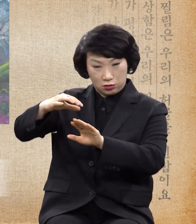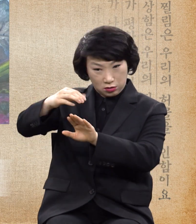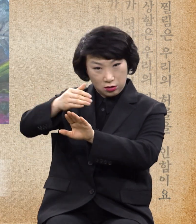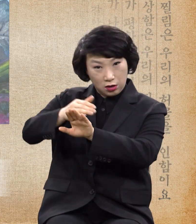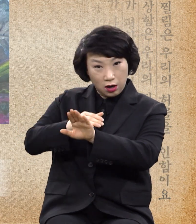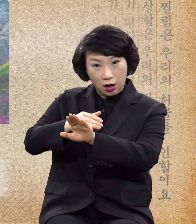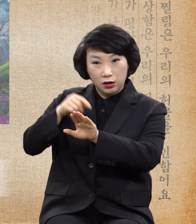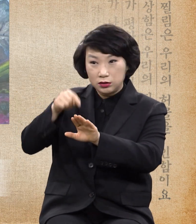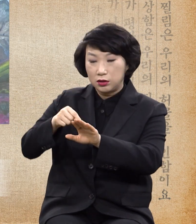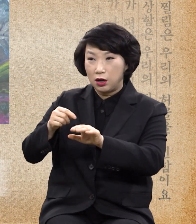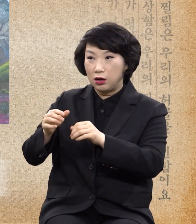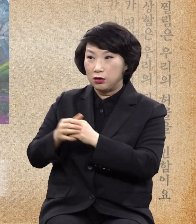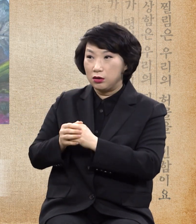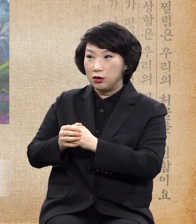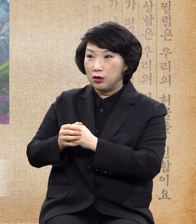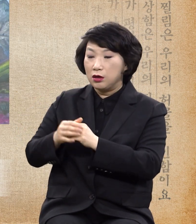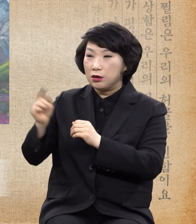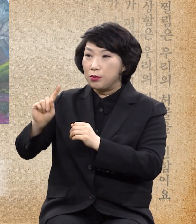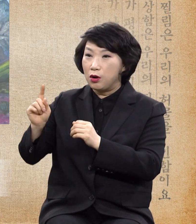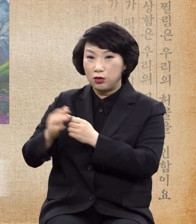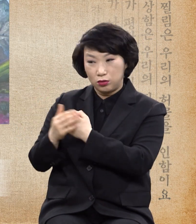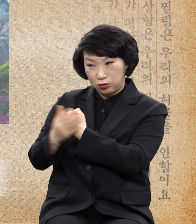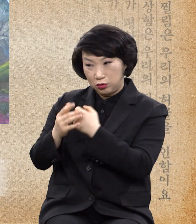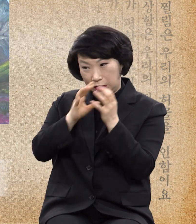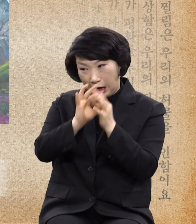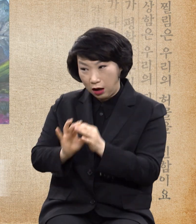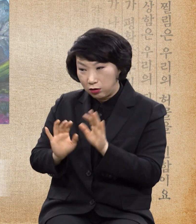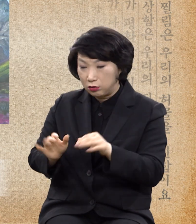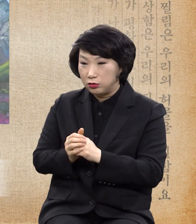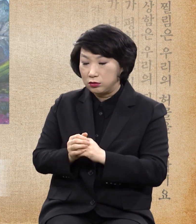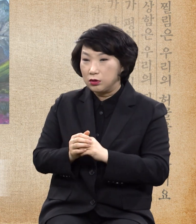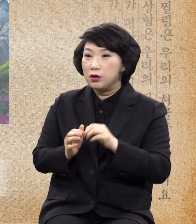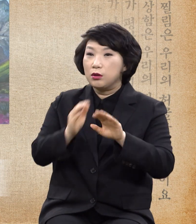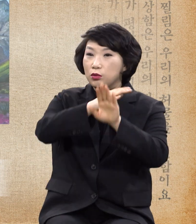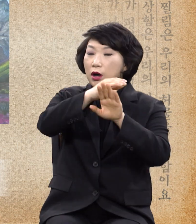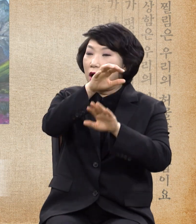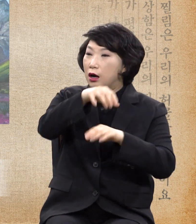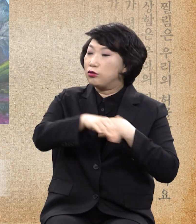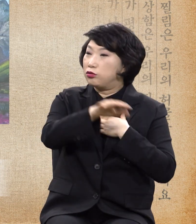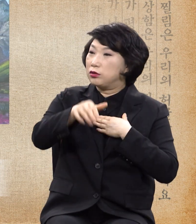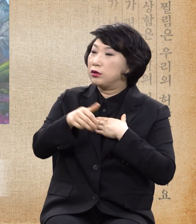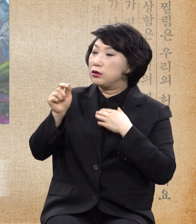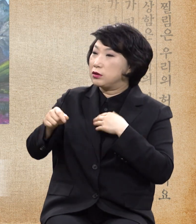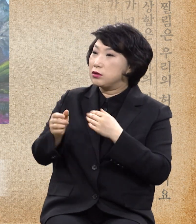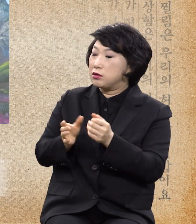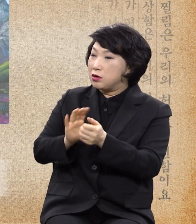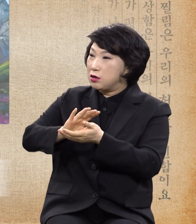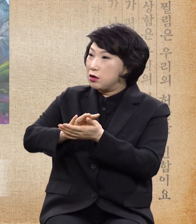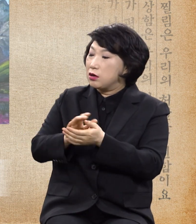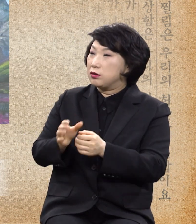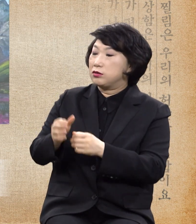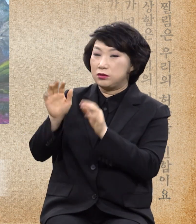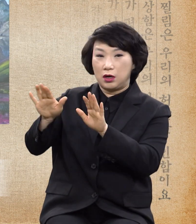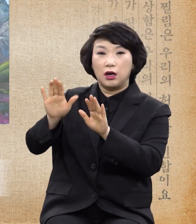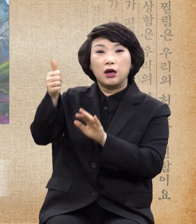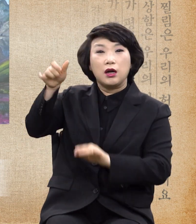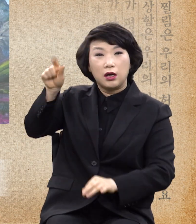손을 대면 그때는 우리 핵으로 너희를 폭격하겠다 이럴려고 지금 핵을